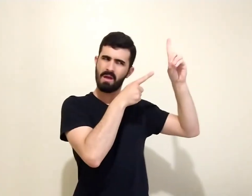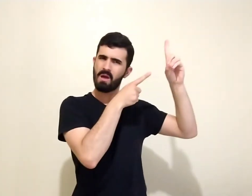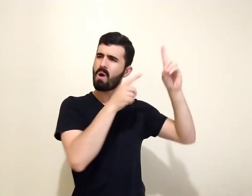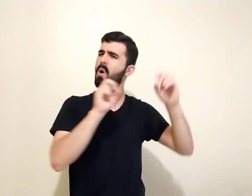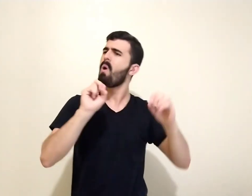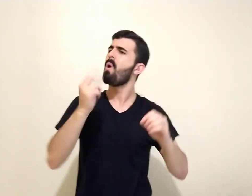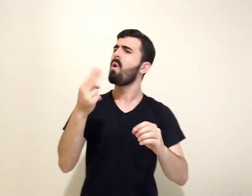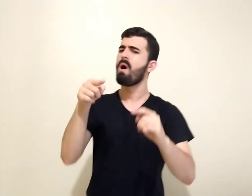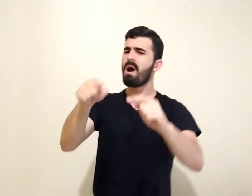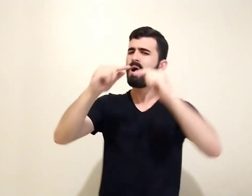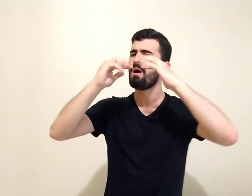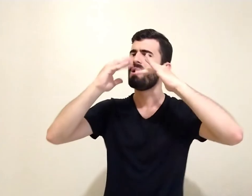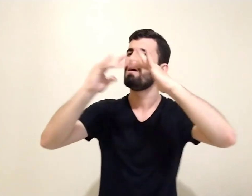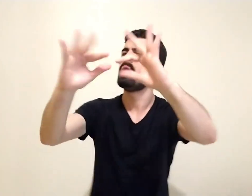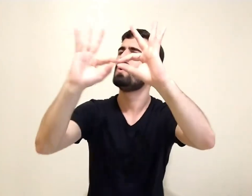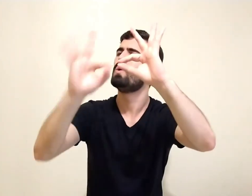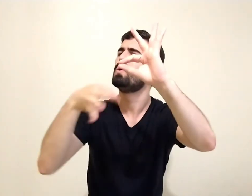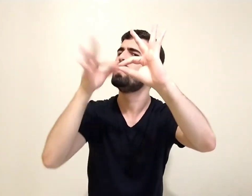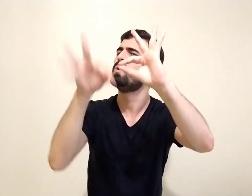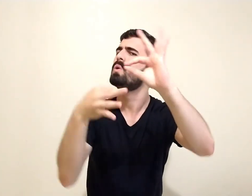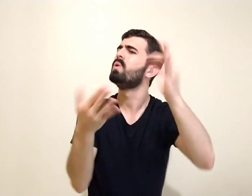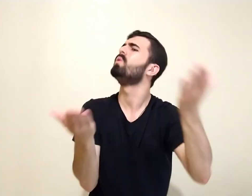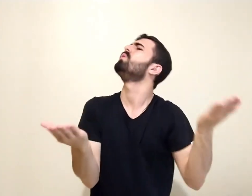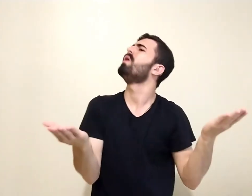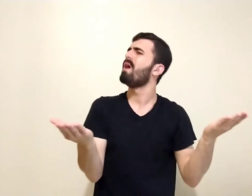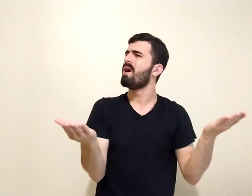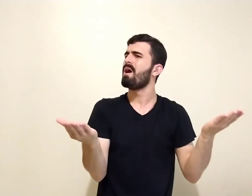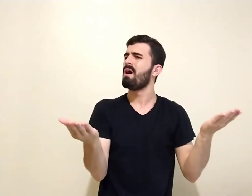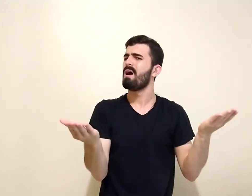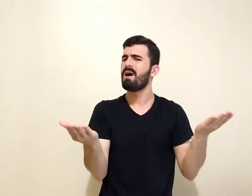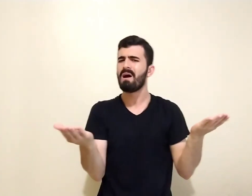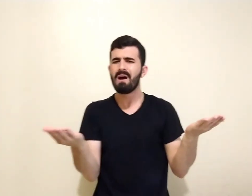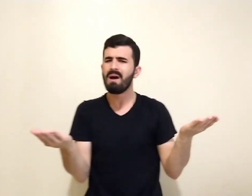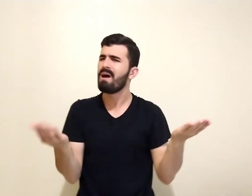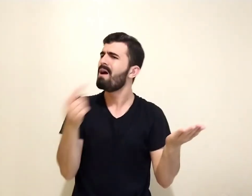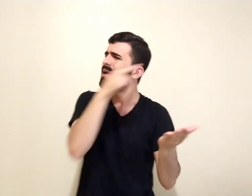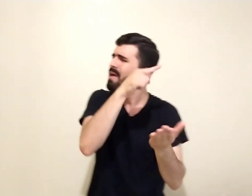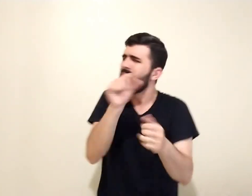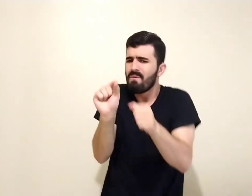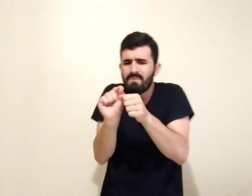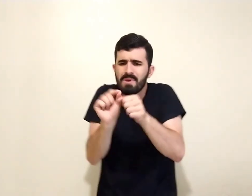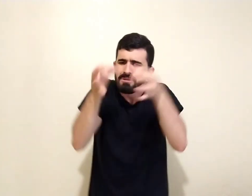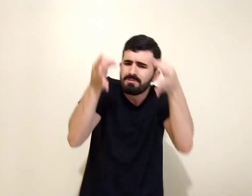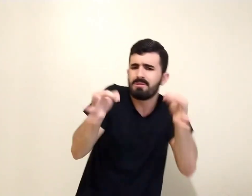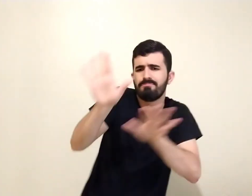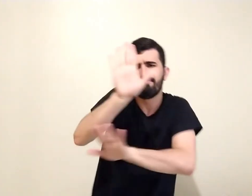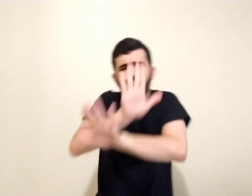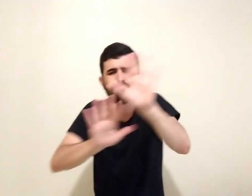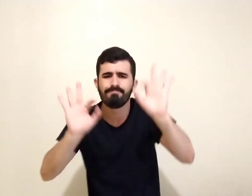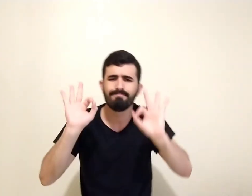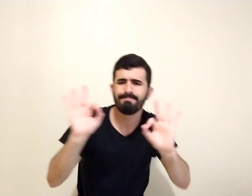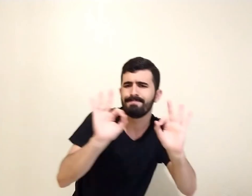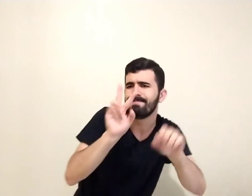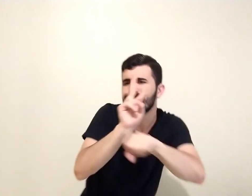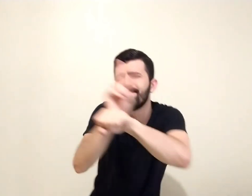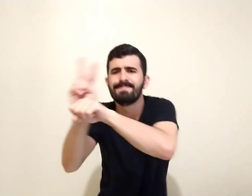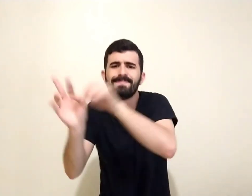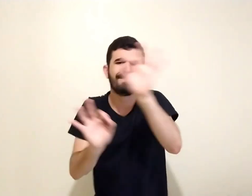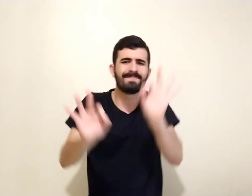Joguei a minha situação e a de minha vinha. O que poderei ter feito a mais por